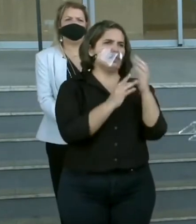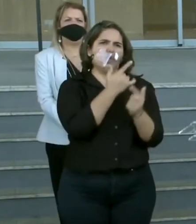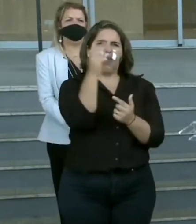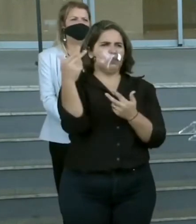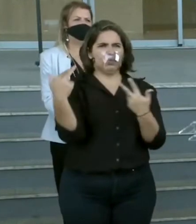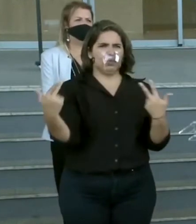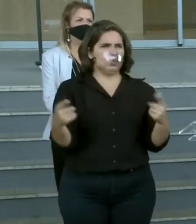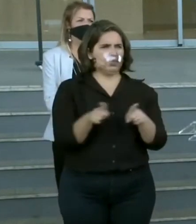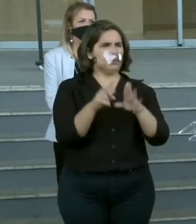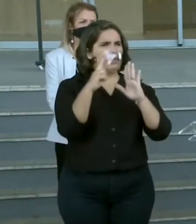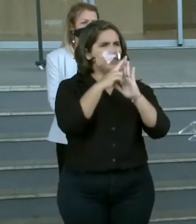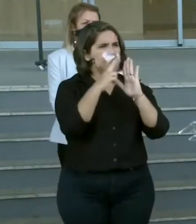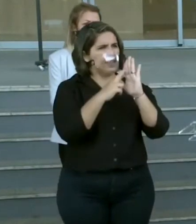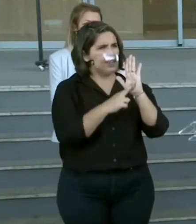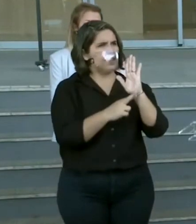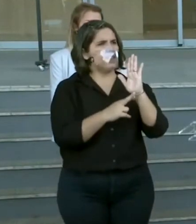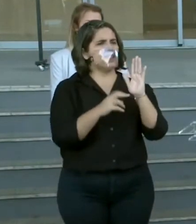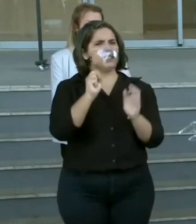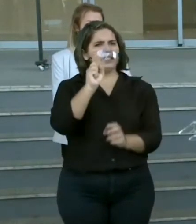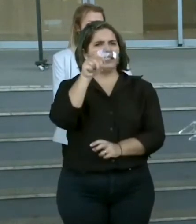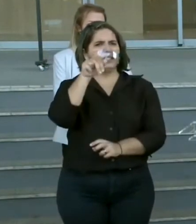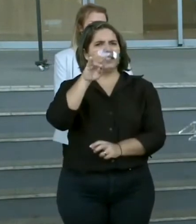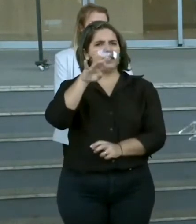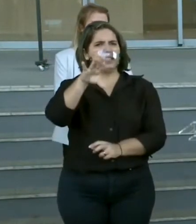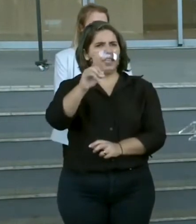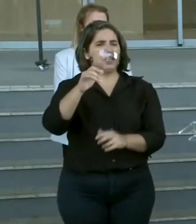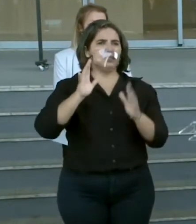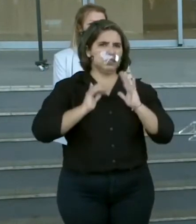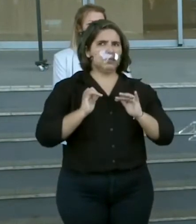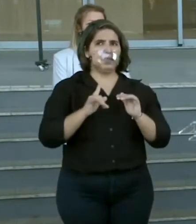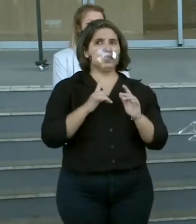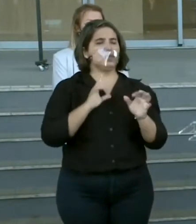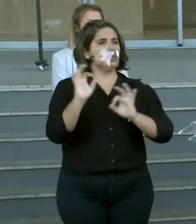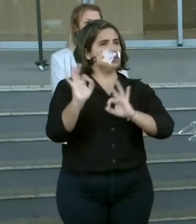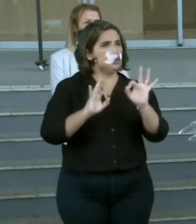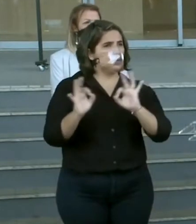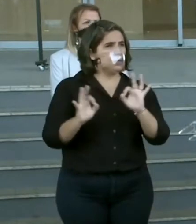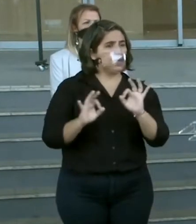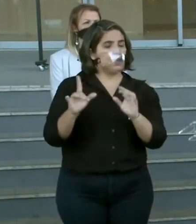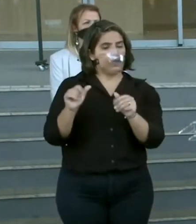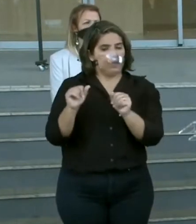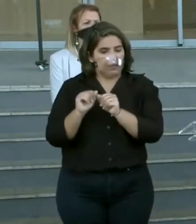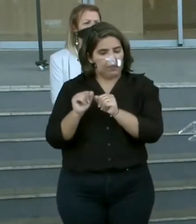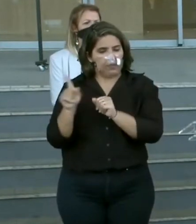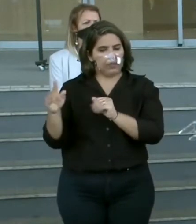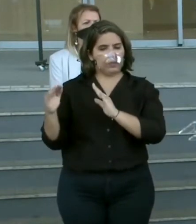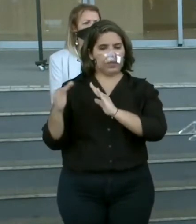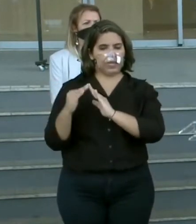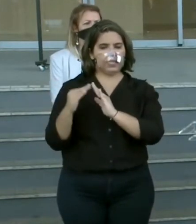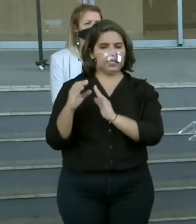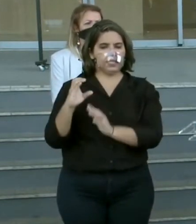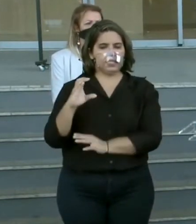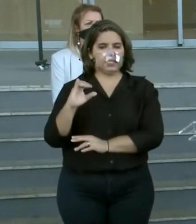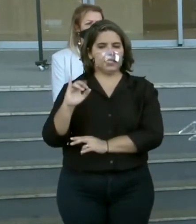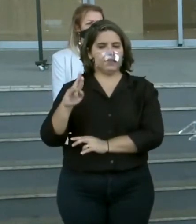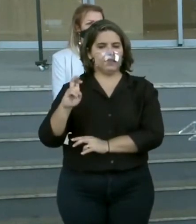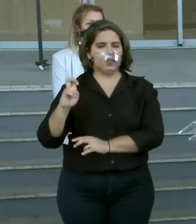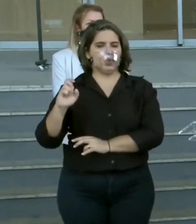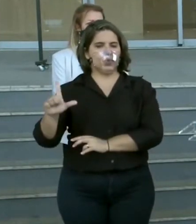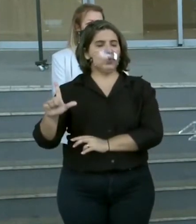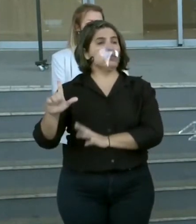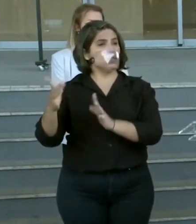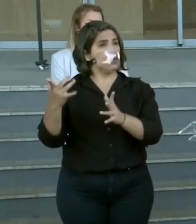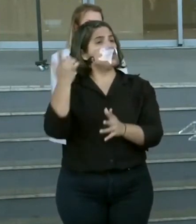regramentos sanitários, num painel que foi construído pela Casa Civil. Então nós